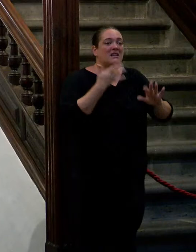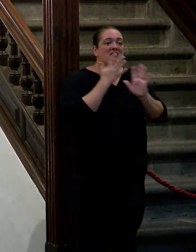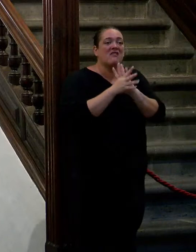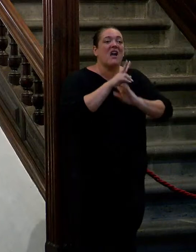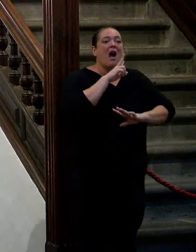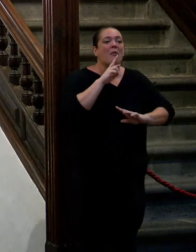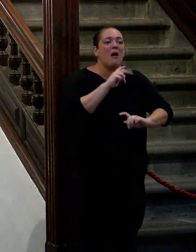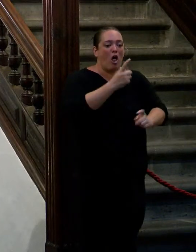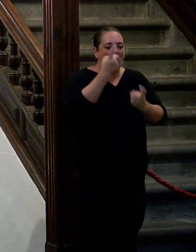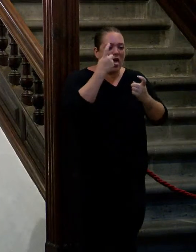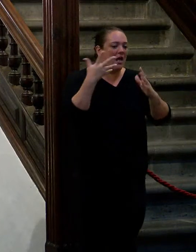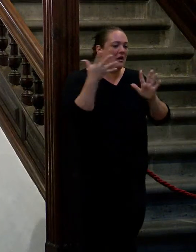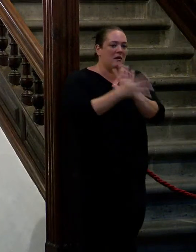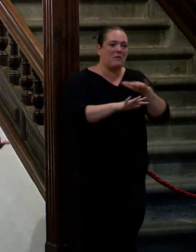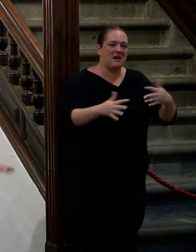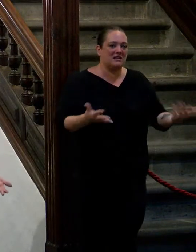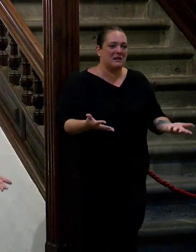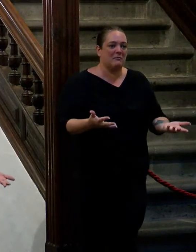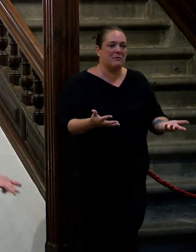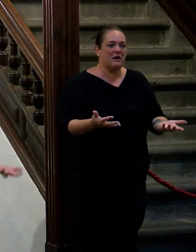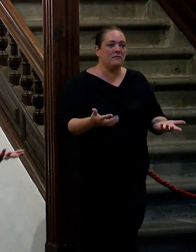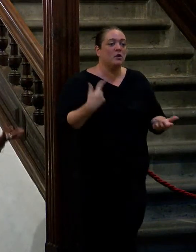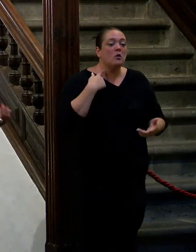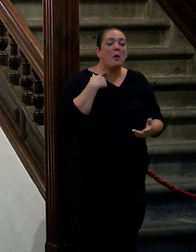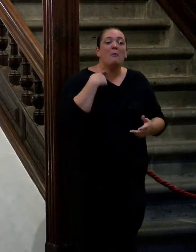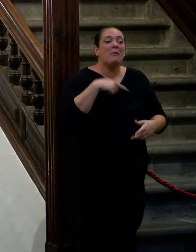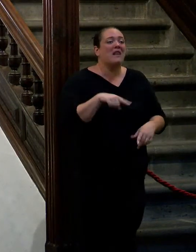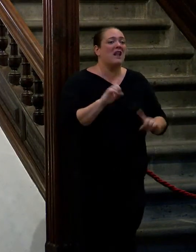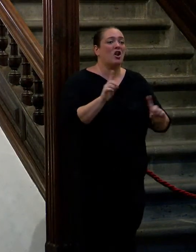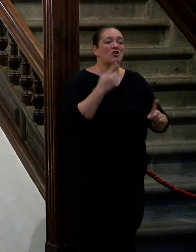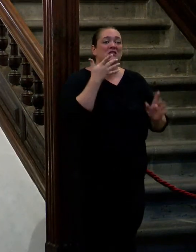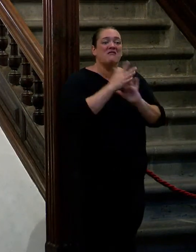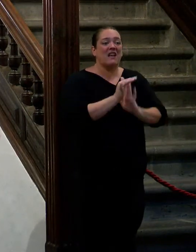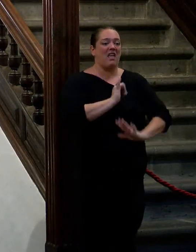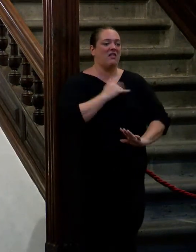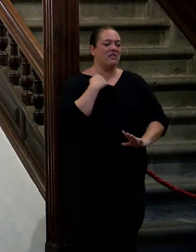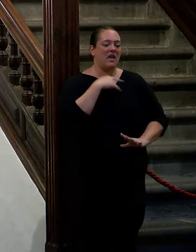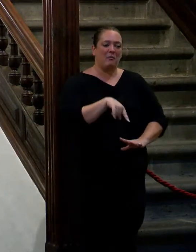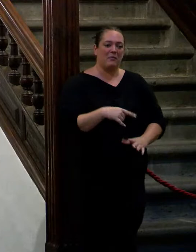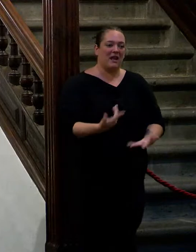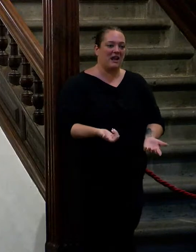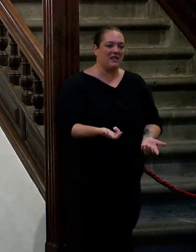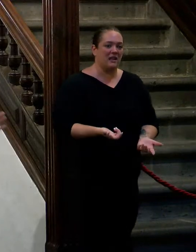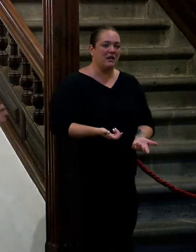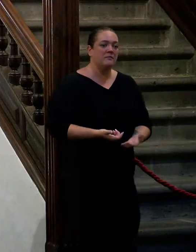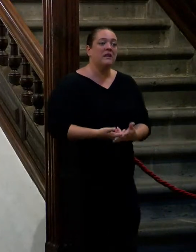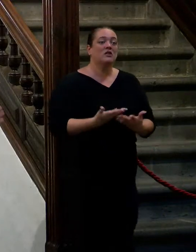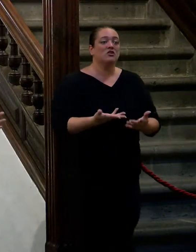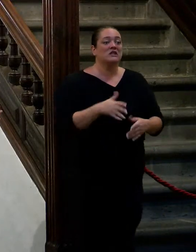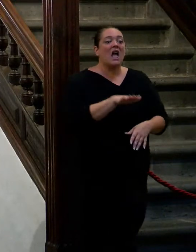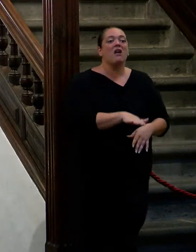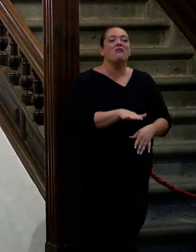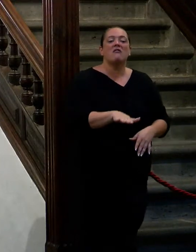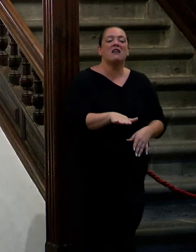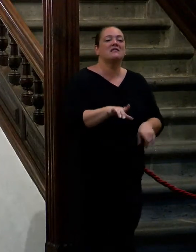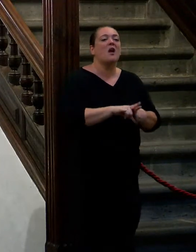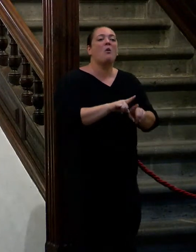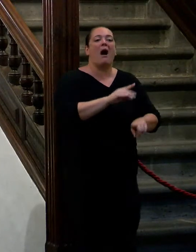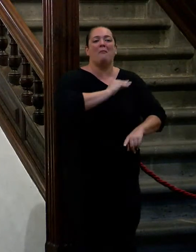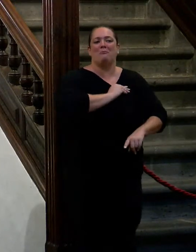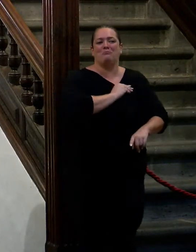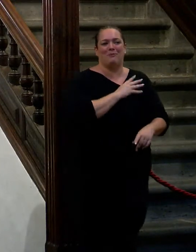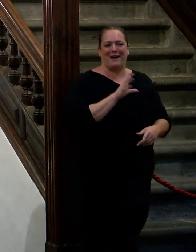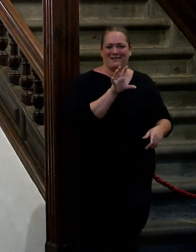para siempre después tú no tienes perderlo sería perder tu identidad todo aquello yo creo que la infancia es la patria o sea